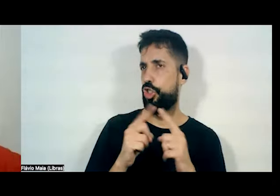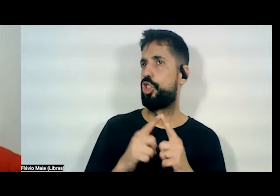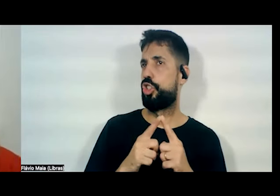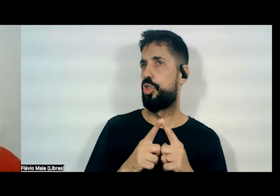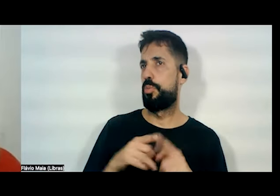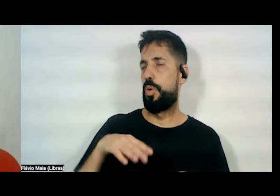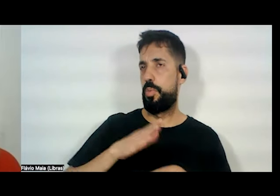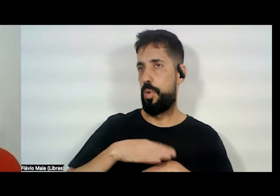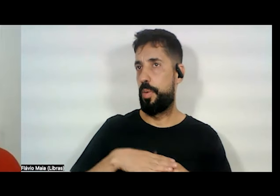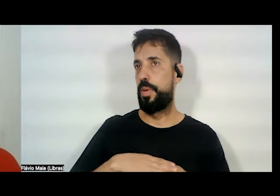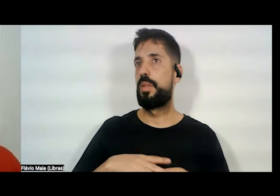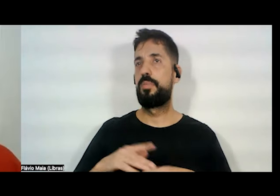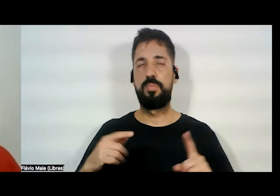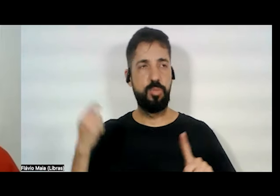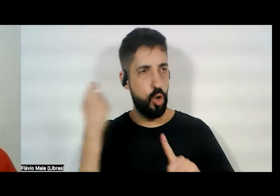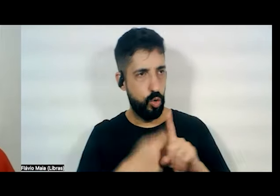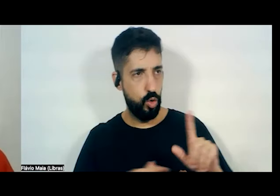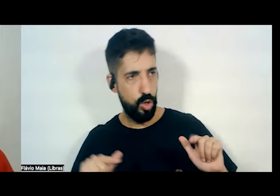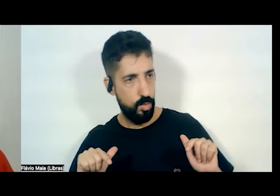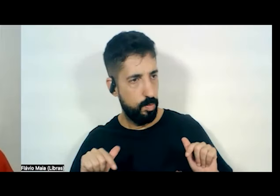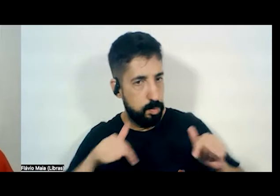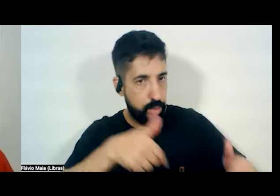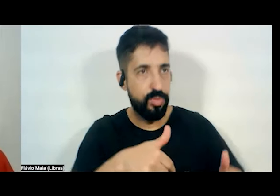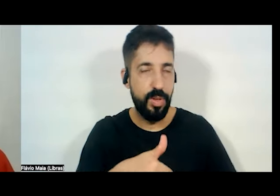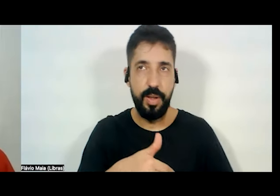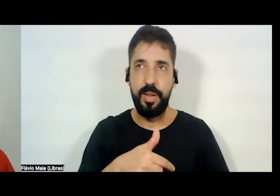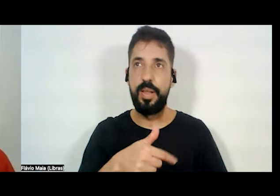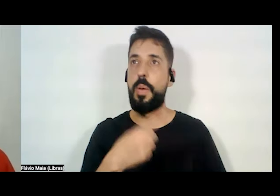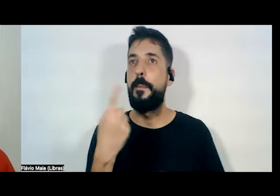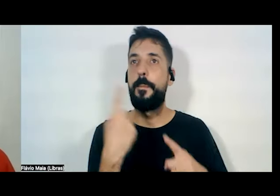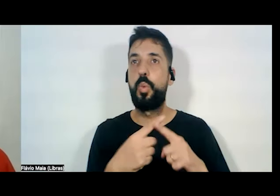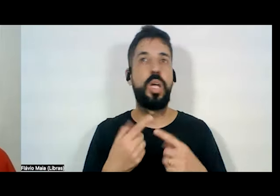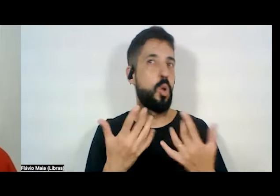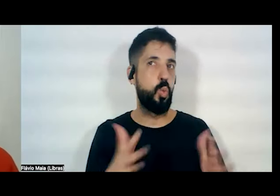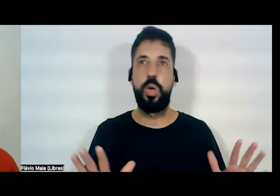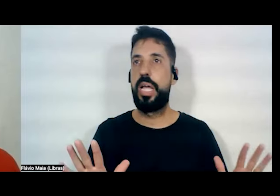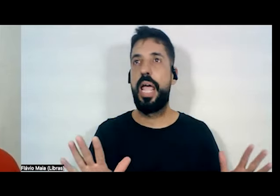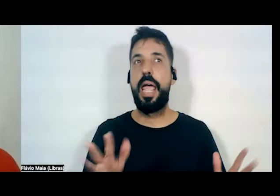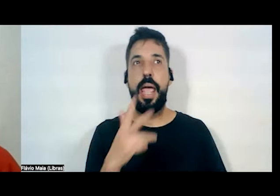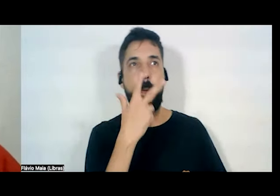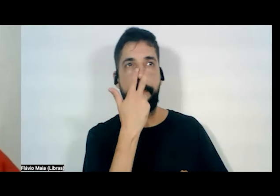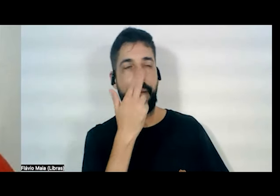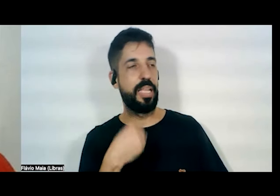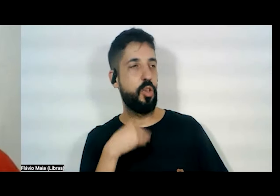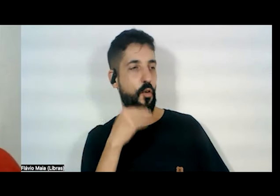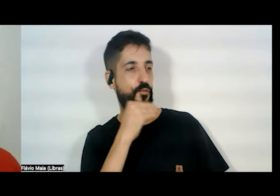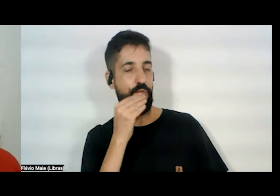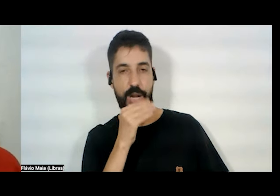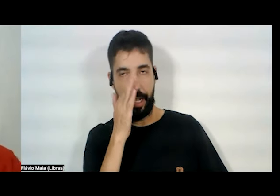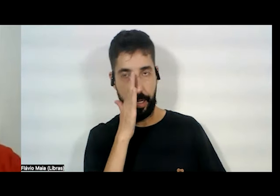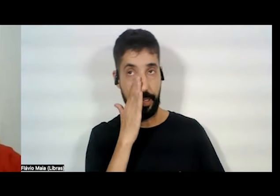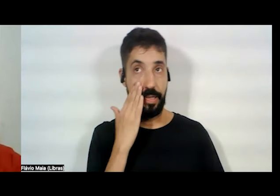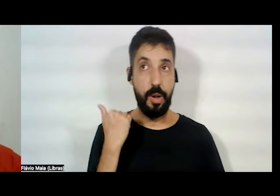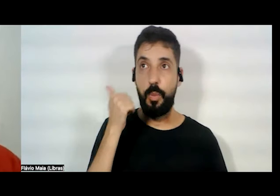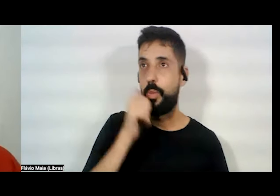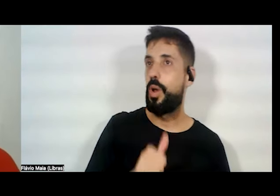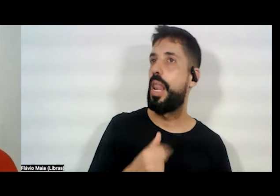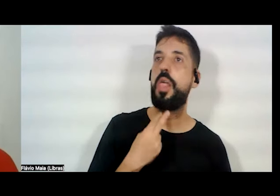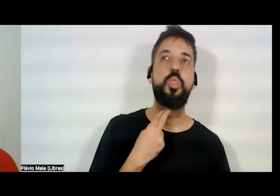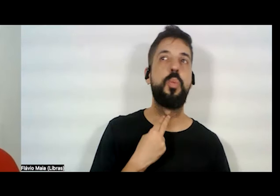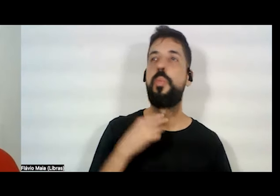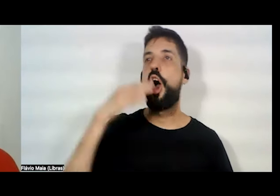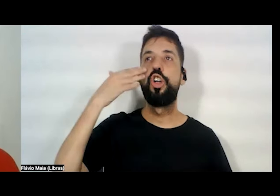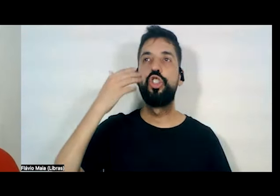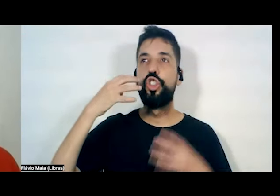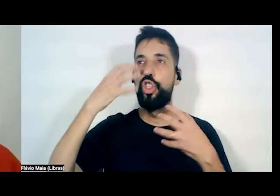de enfrentamento para não parecer fraca. Porque mulher não pode chorar em público. É isso que nos dizem ou não?